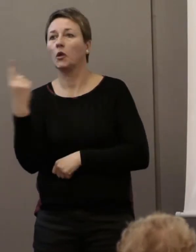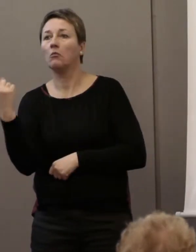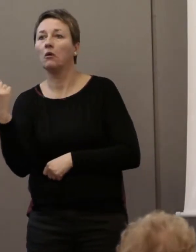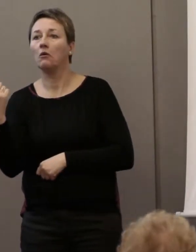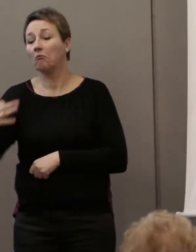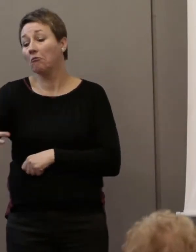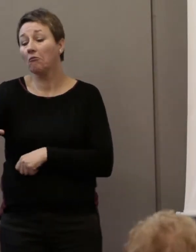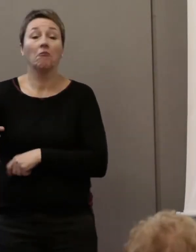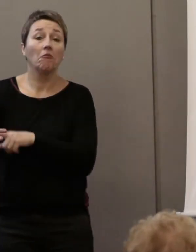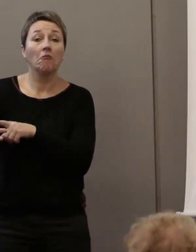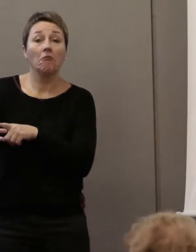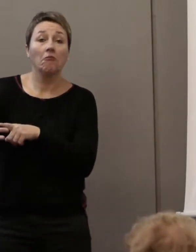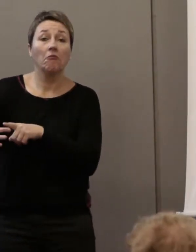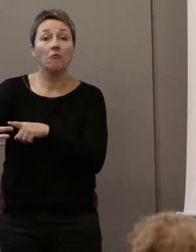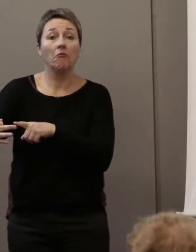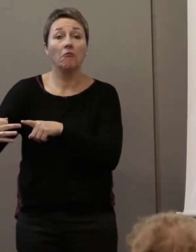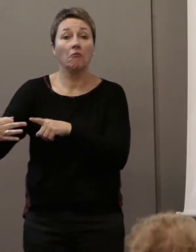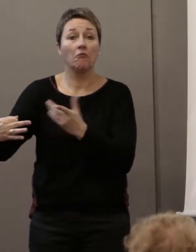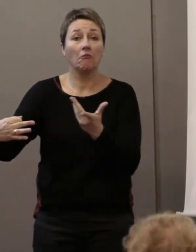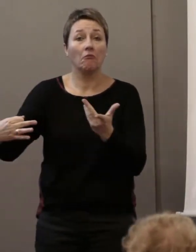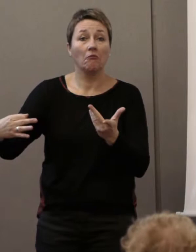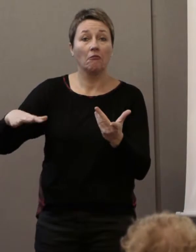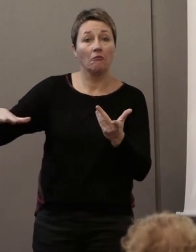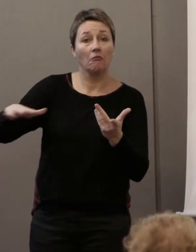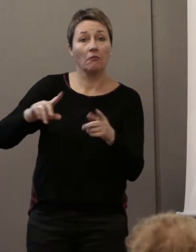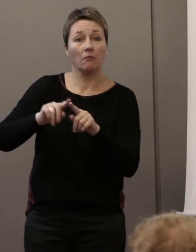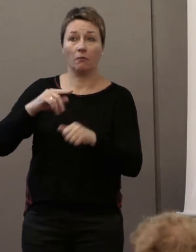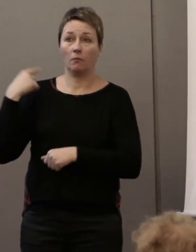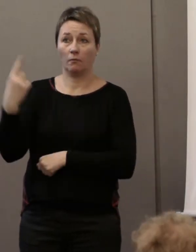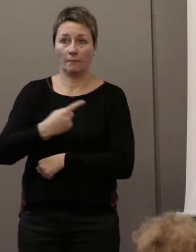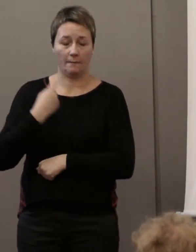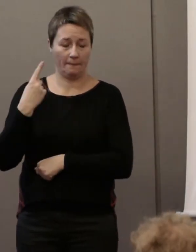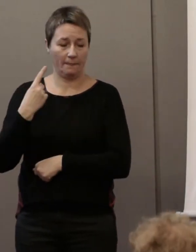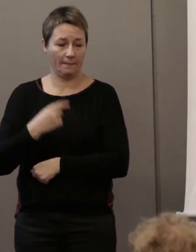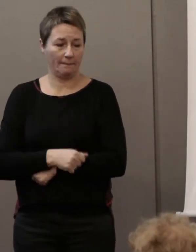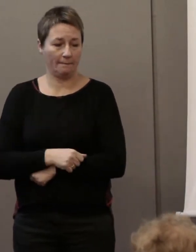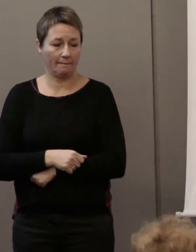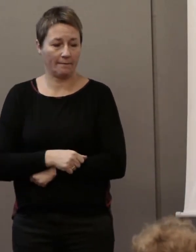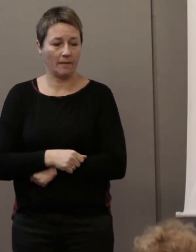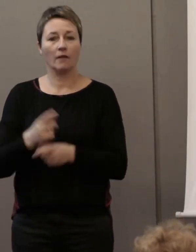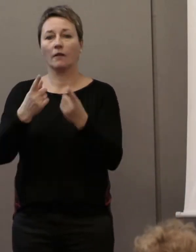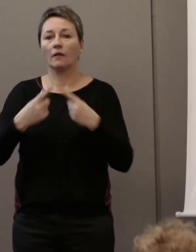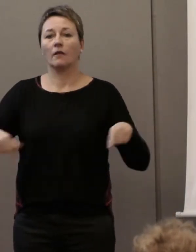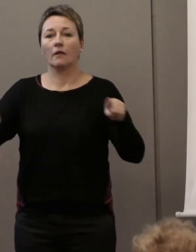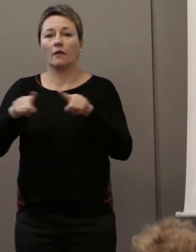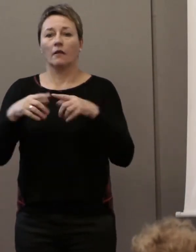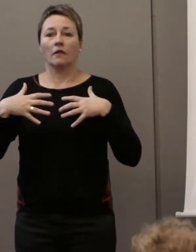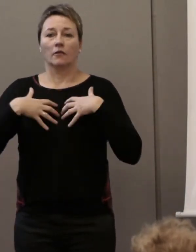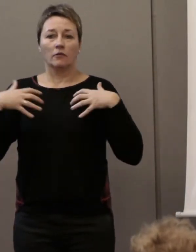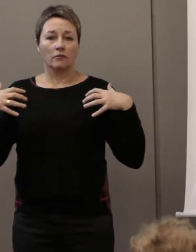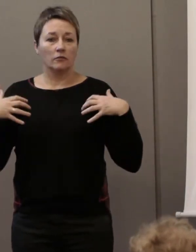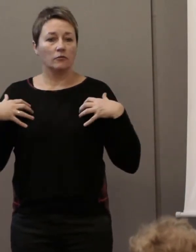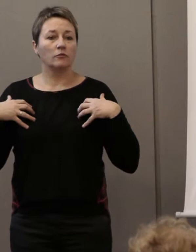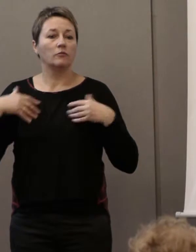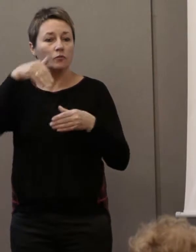une petite branche de la population, mais concerne tout le monde. Alors, le comité scientifique est un comité qui